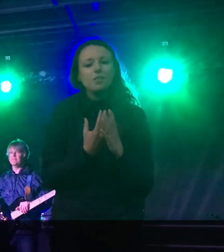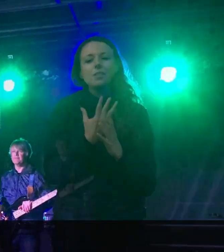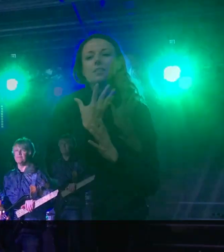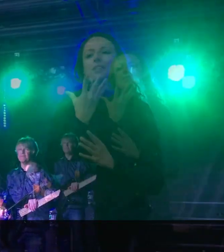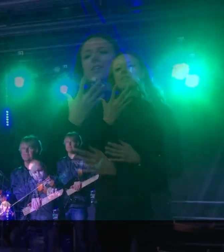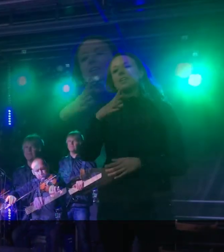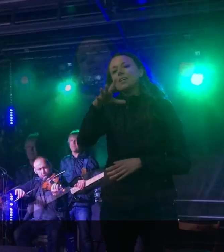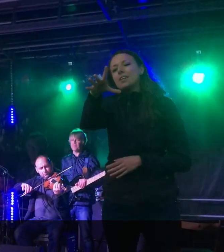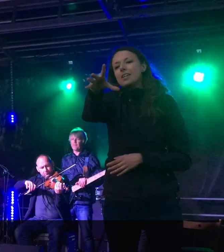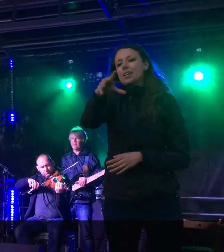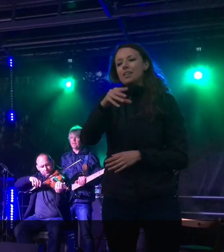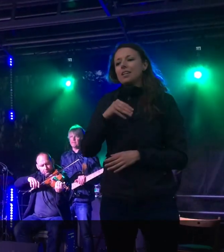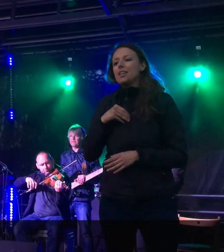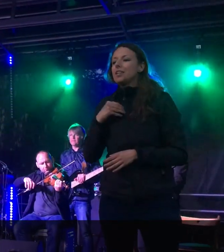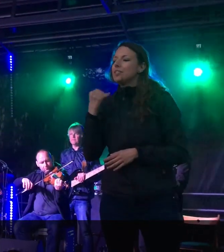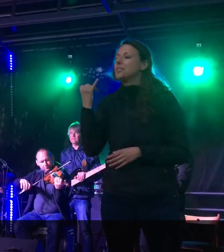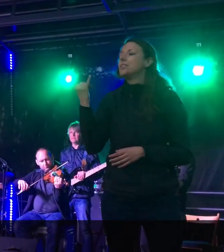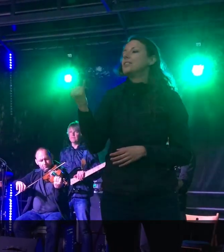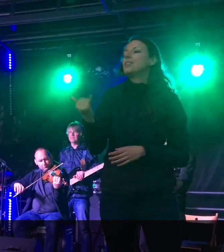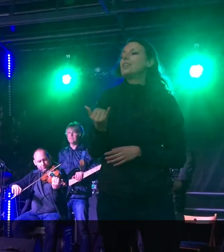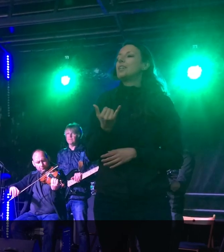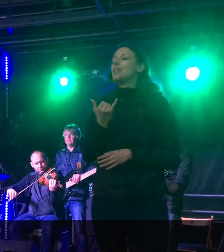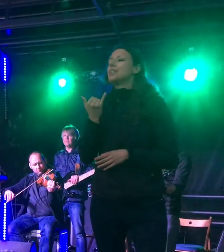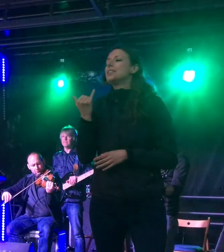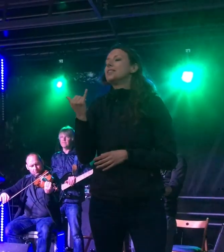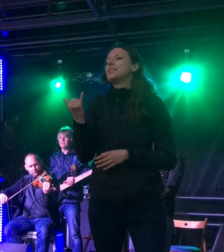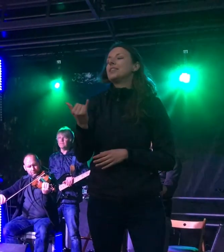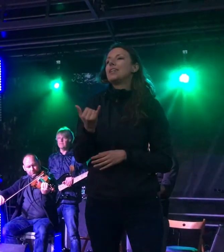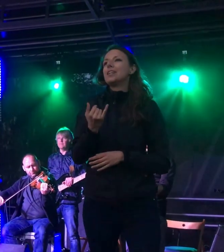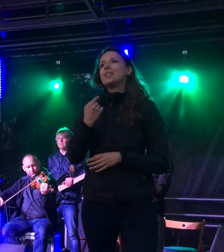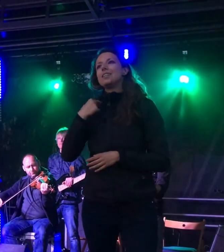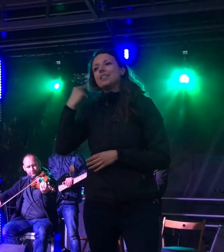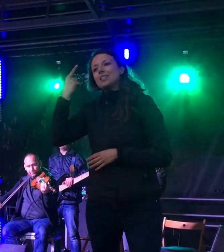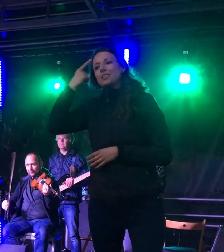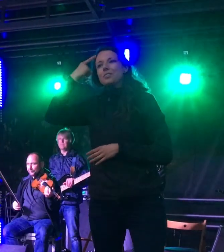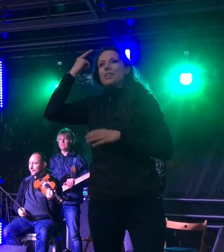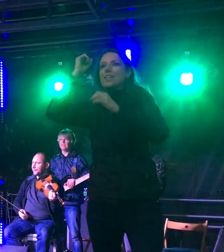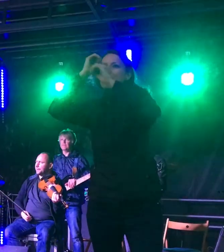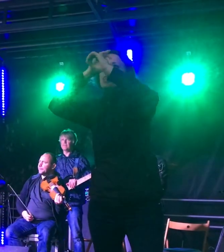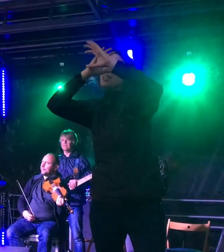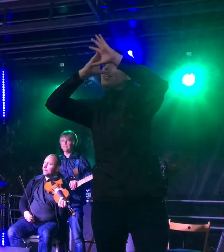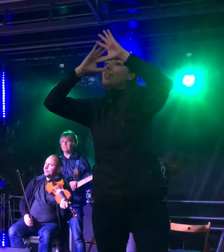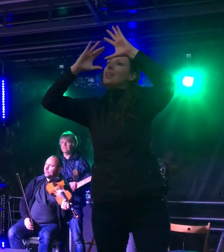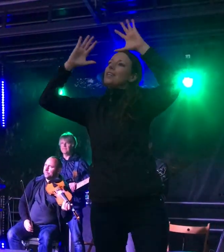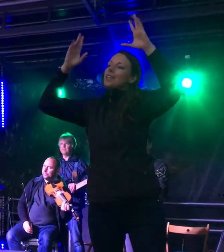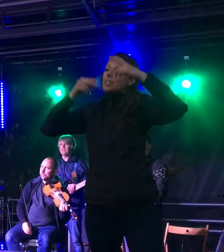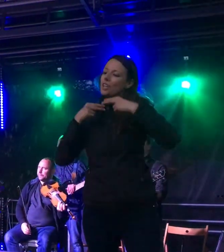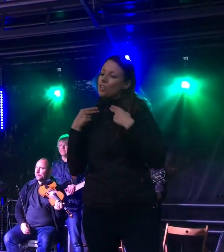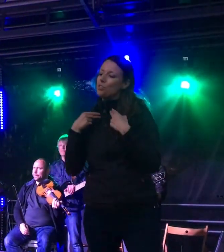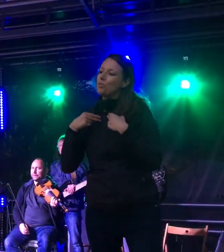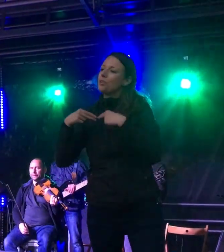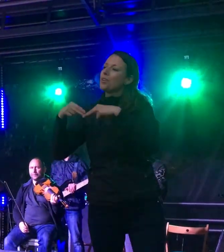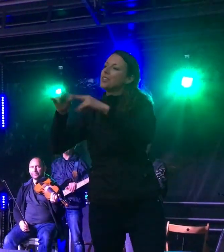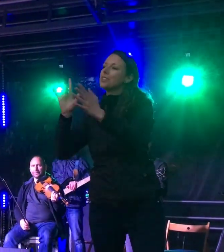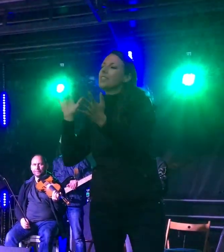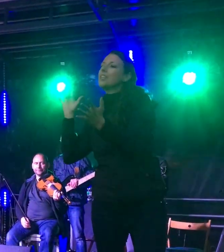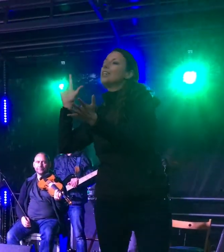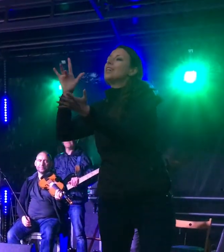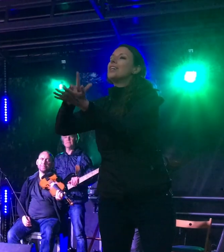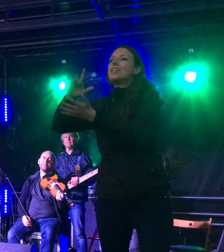Nie wrócę do Irlandii swej w ten najważniejszy dzień